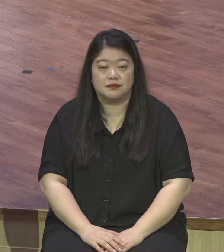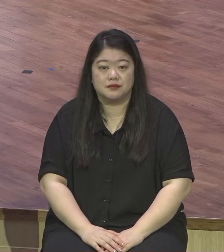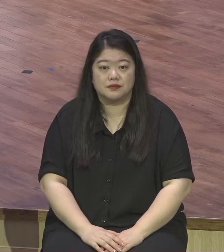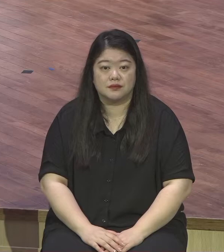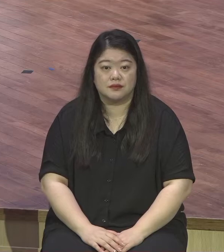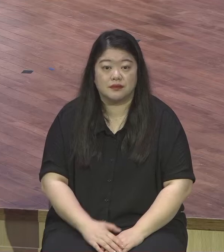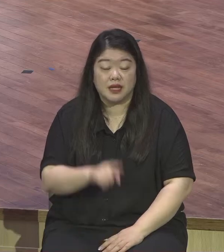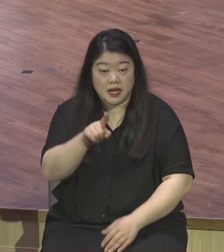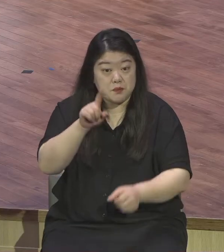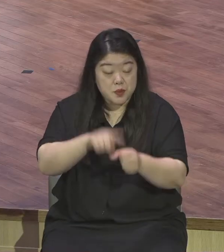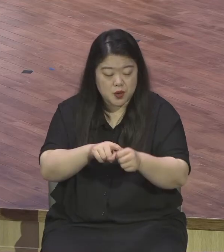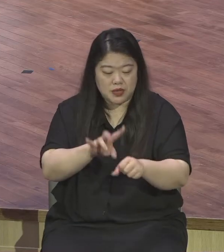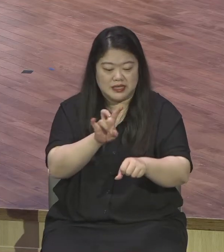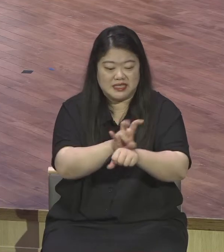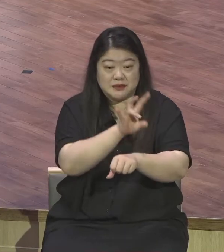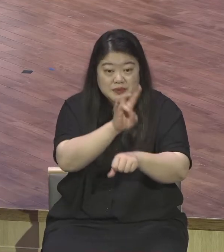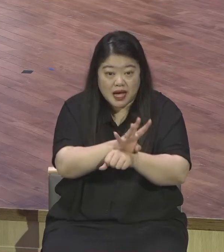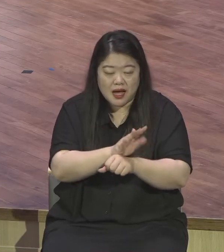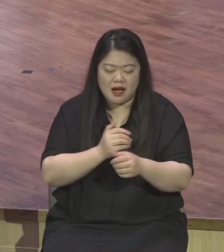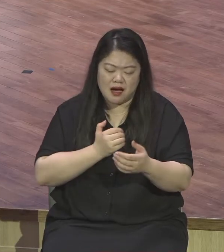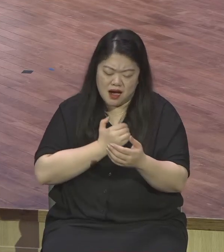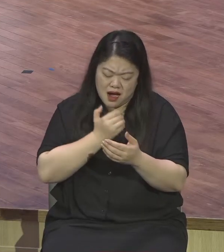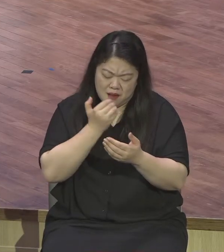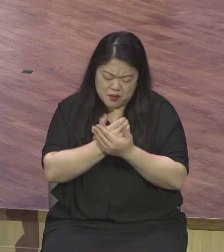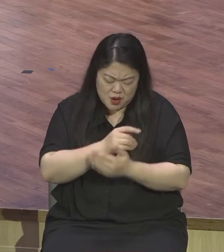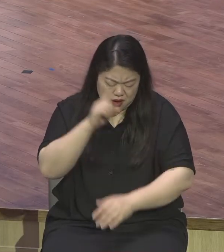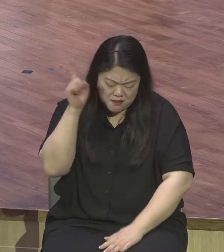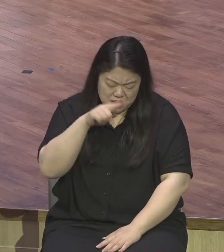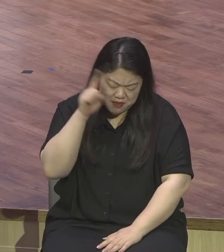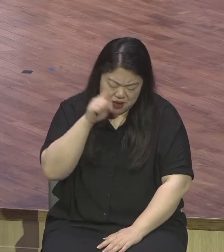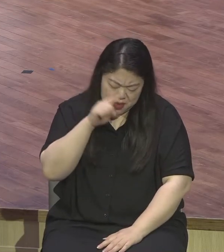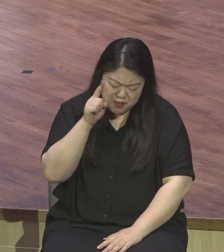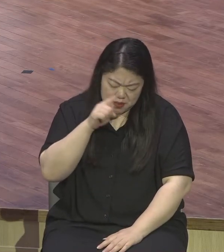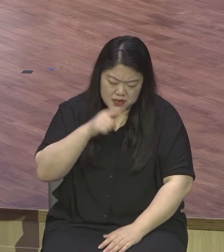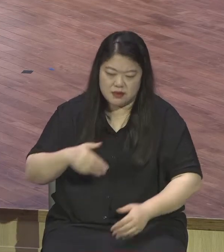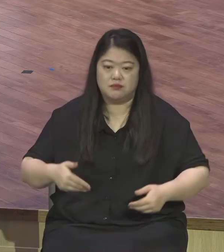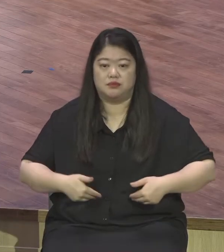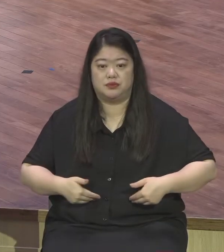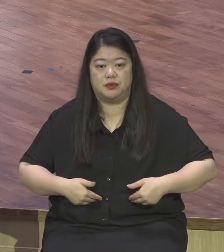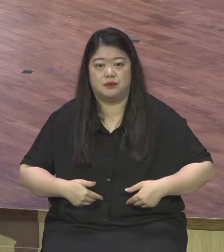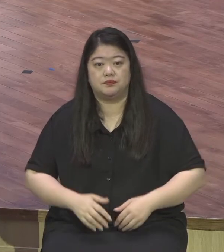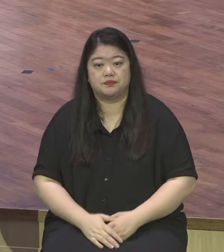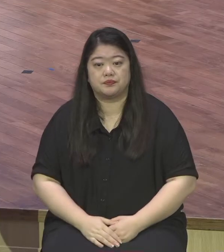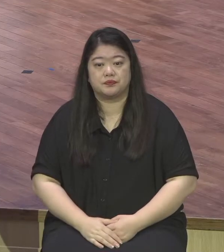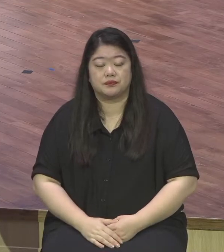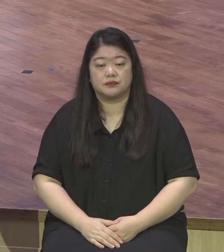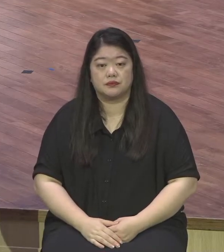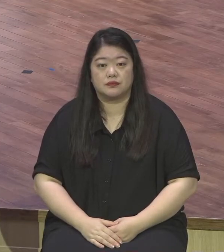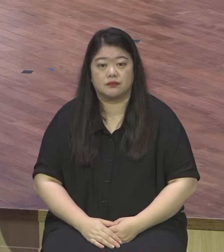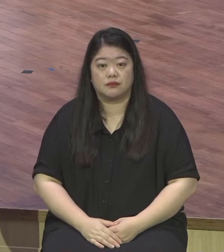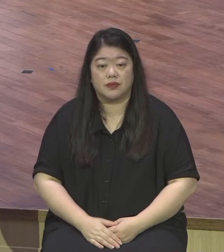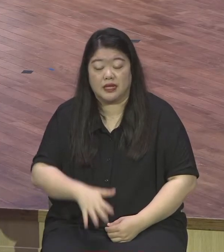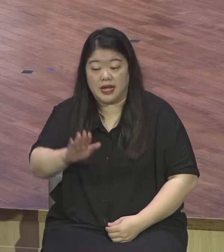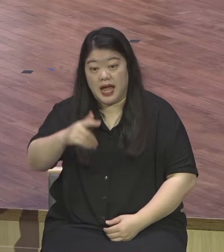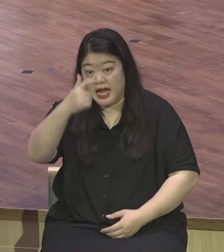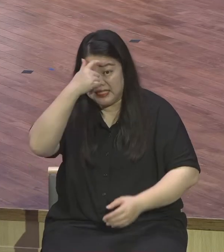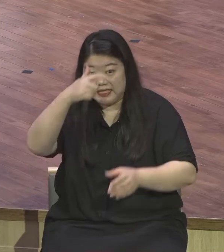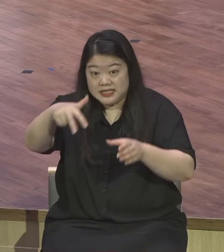감동이 넘쳐내 신앙생활을 해야 돼요 기독교 역사에 서임받은 믿음의 인물들 공통점이 있습니다 믿음의 인물들